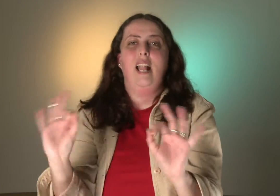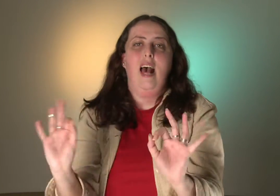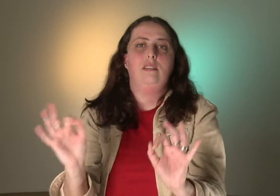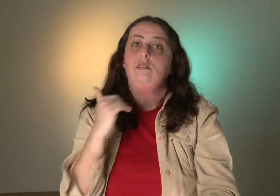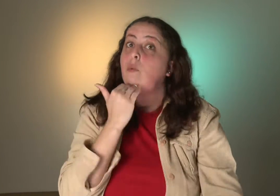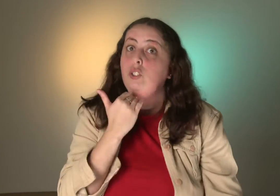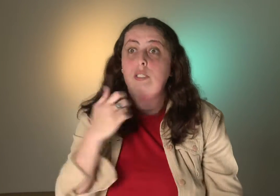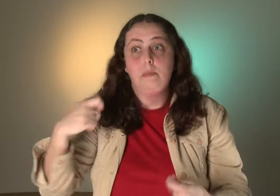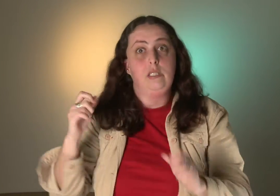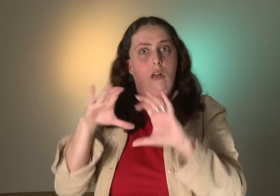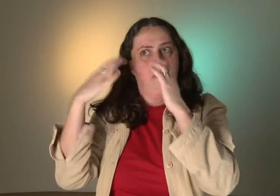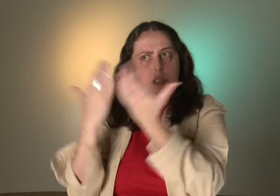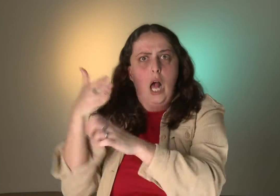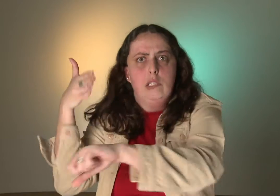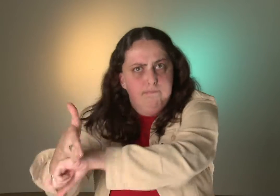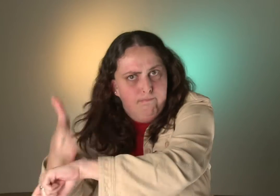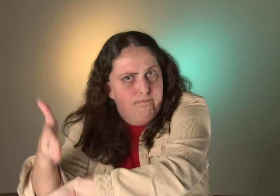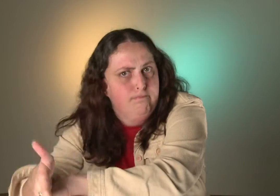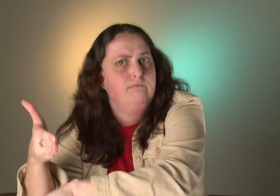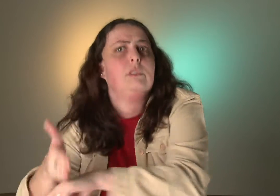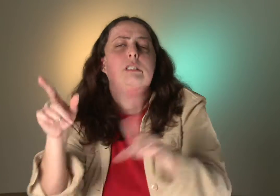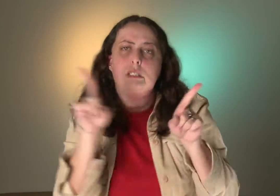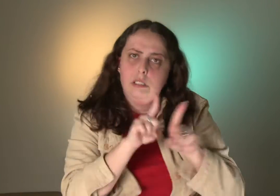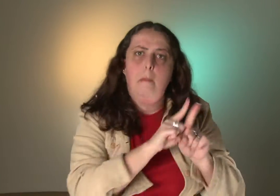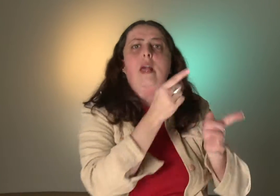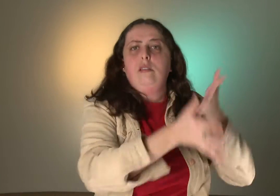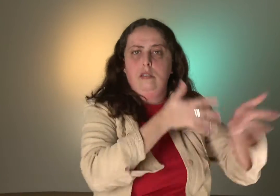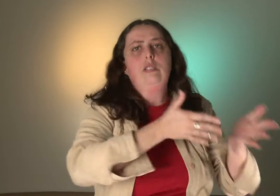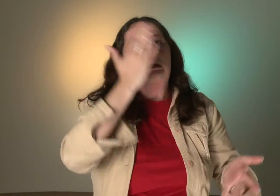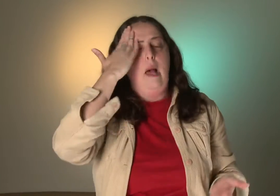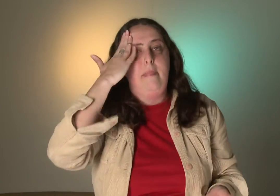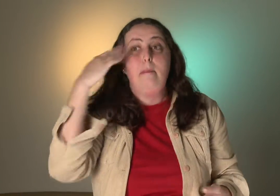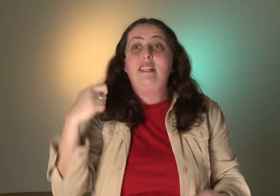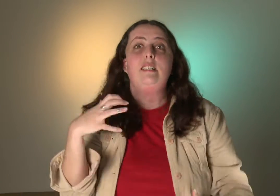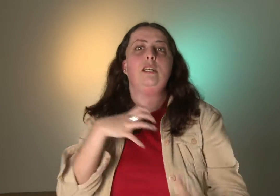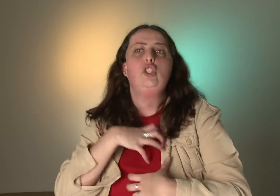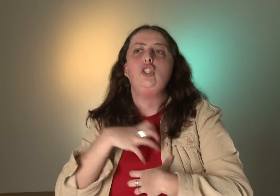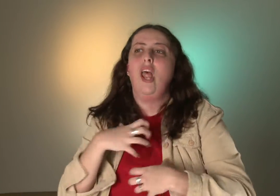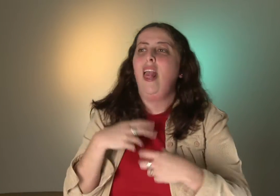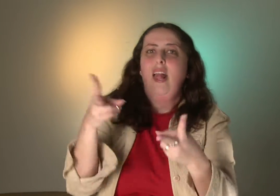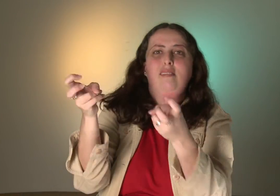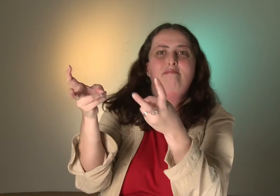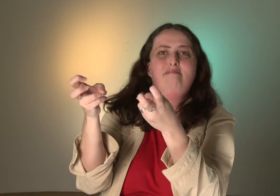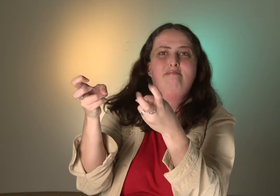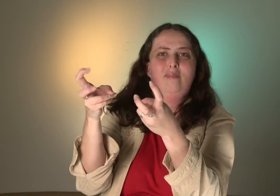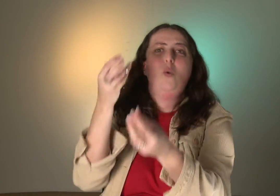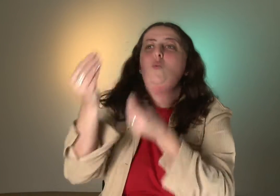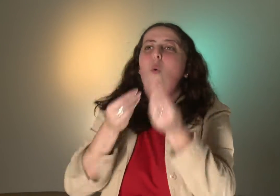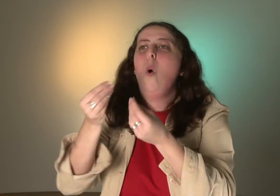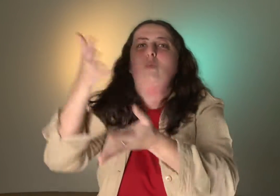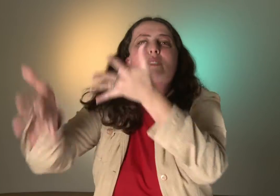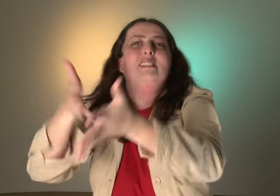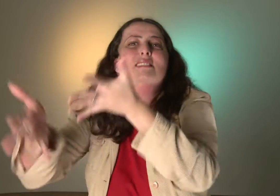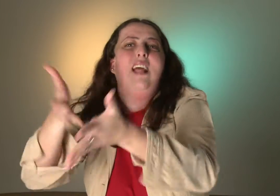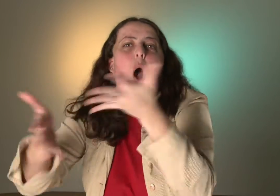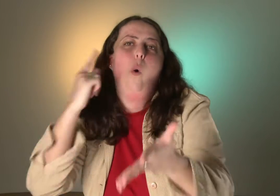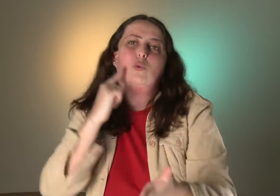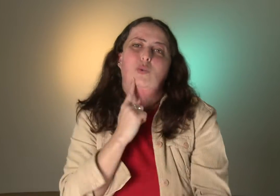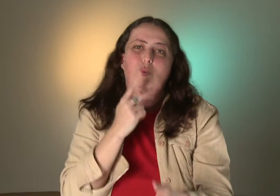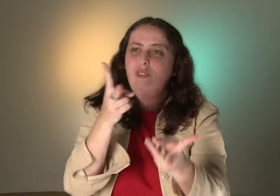surda, não vai adiantar nada. Ele precisa participar, ele precisa conhecer os surdos, atuar com os surdos, perceber o jeito que o surdo sinaliza, a